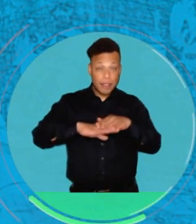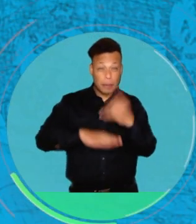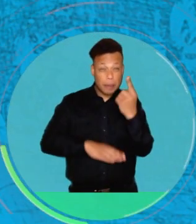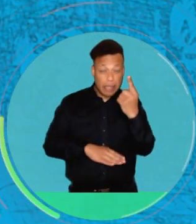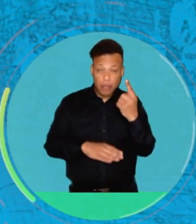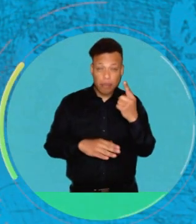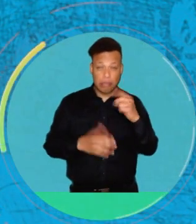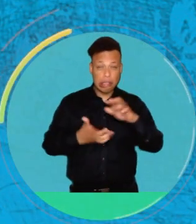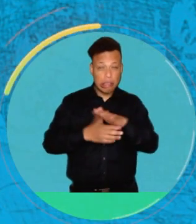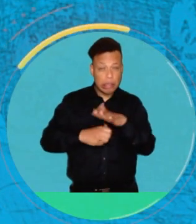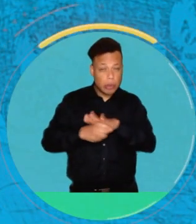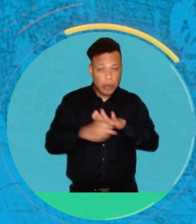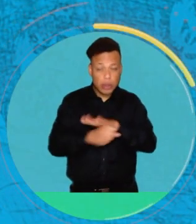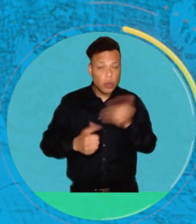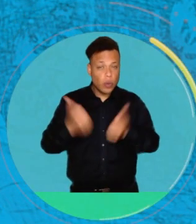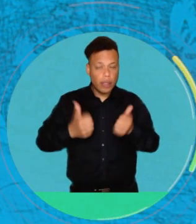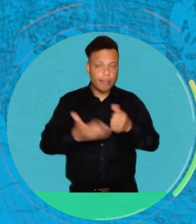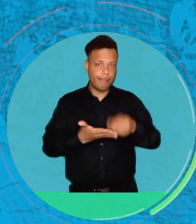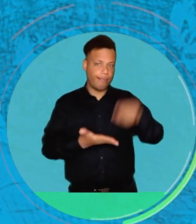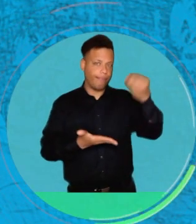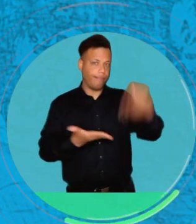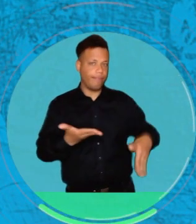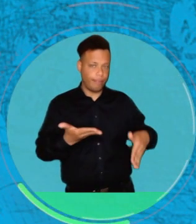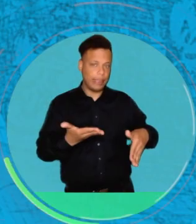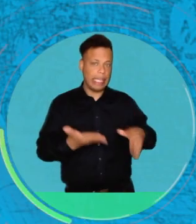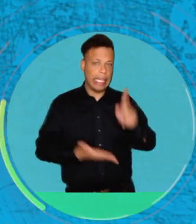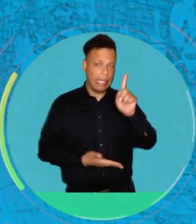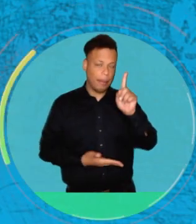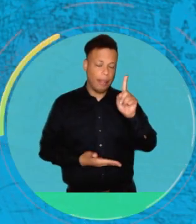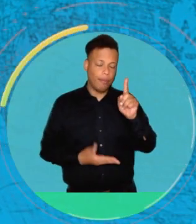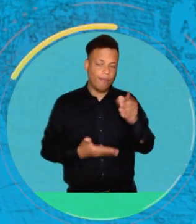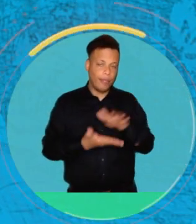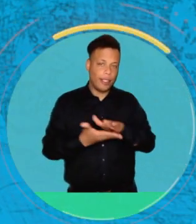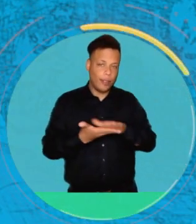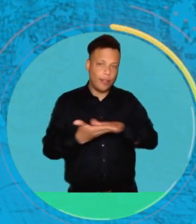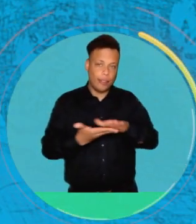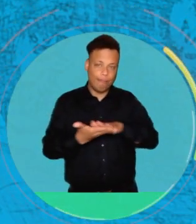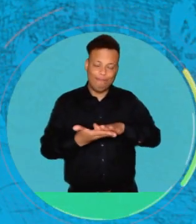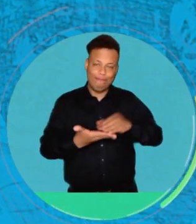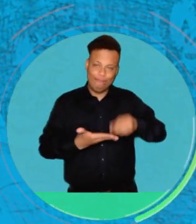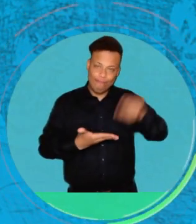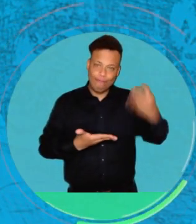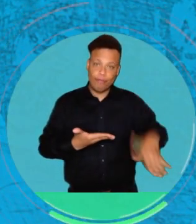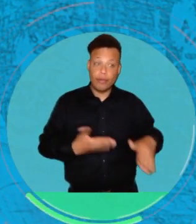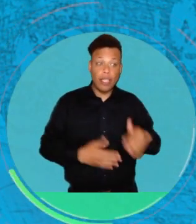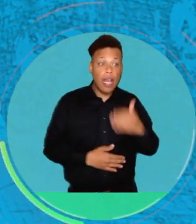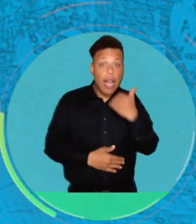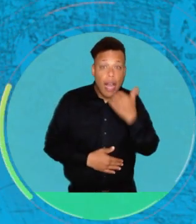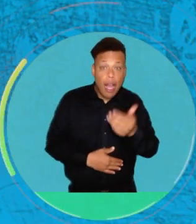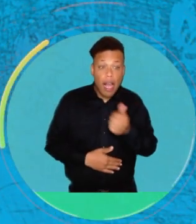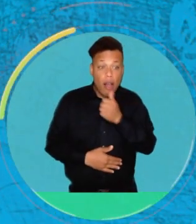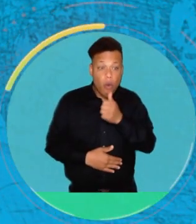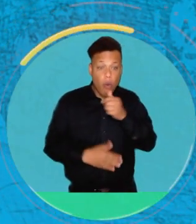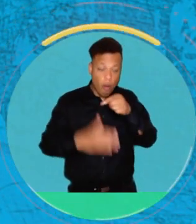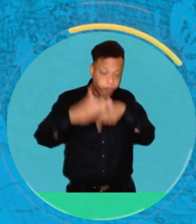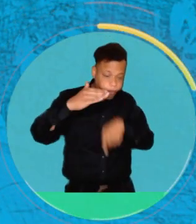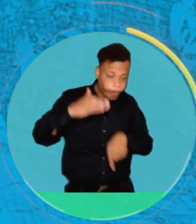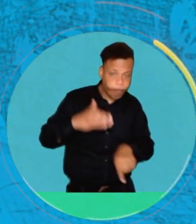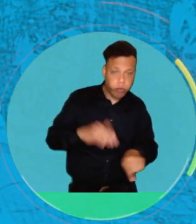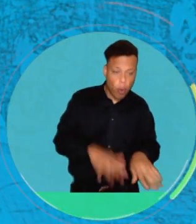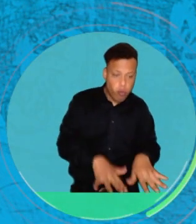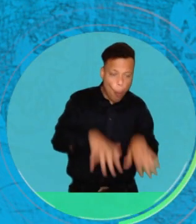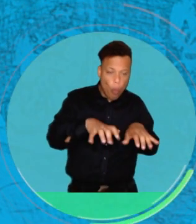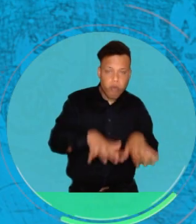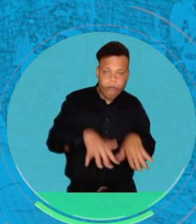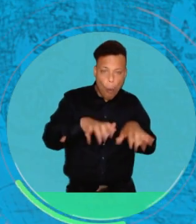Es costoso, eso es una, es un tema, es un tema, es costoso, porque para uno extraer aguas subterráneas, pues, tiene que